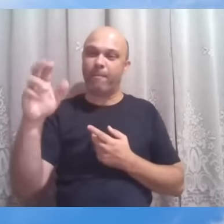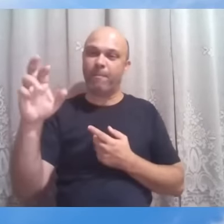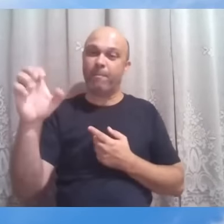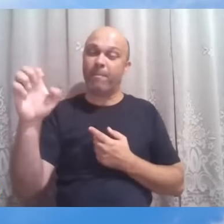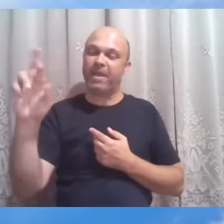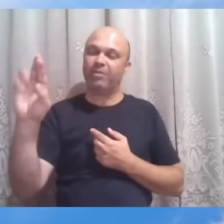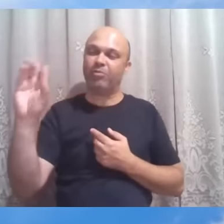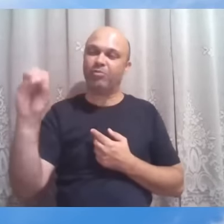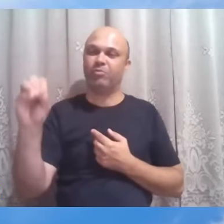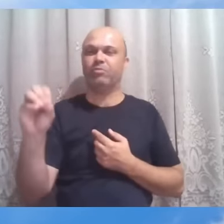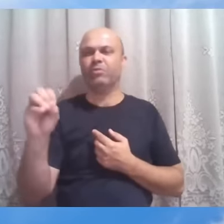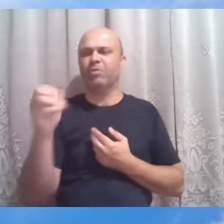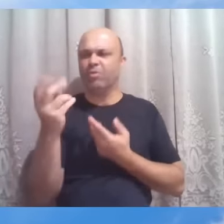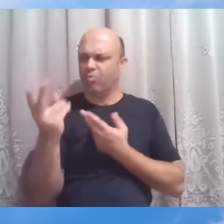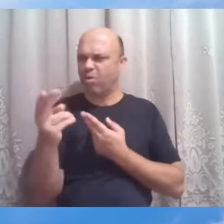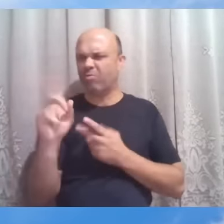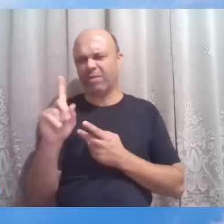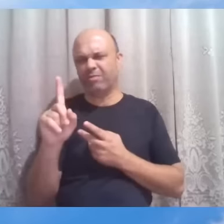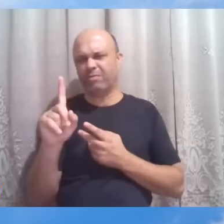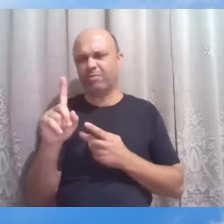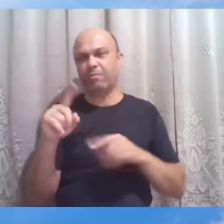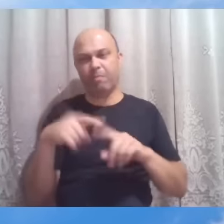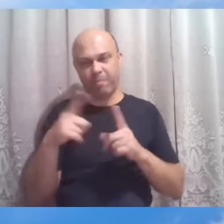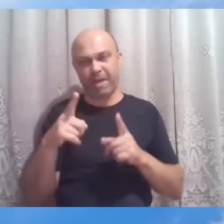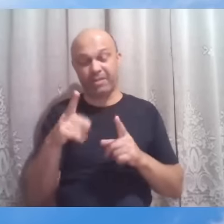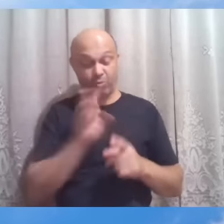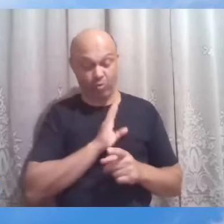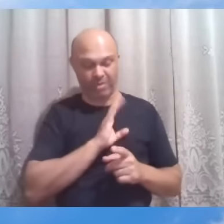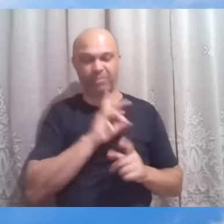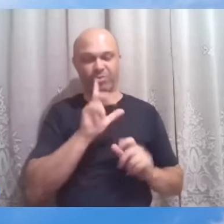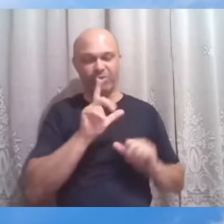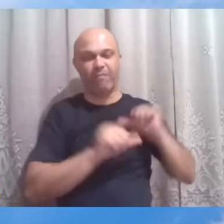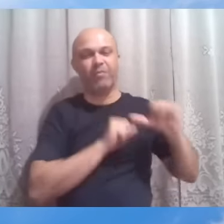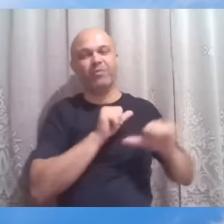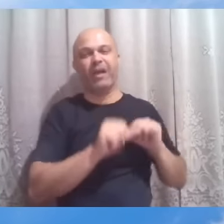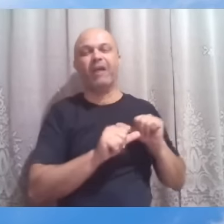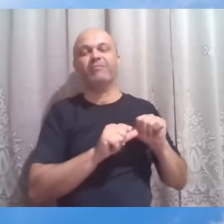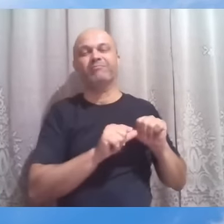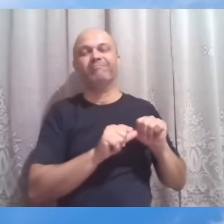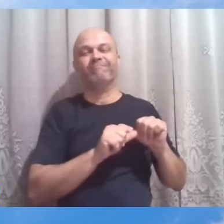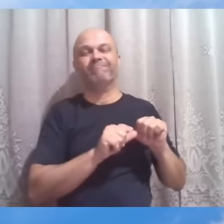o coração gera outro. Outra criatura.